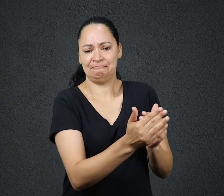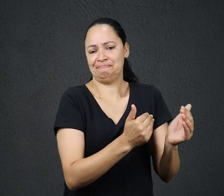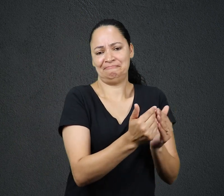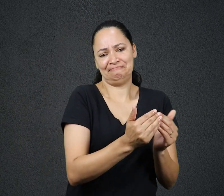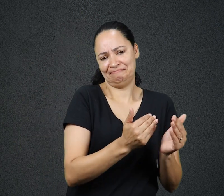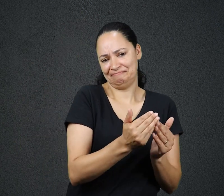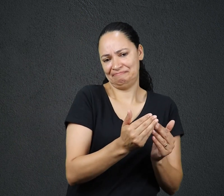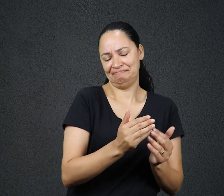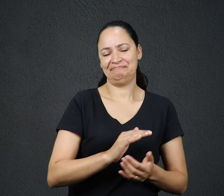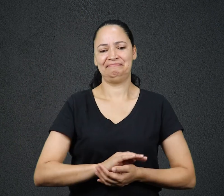versículo 21